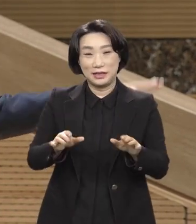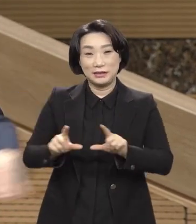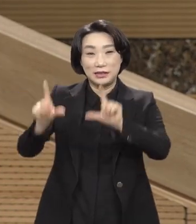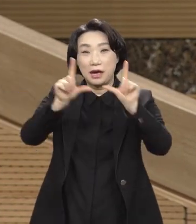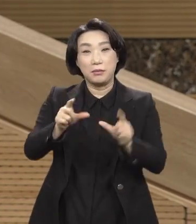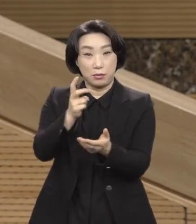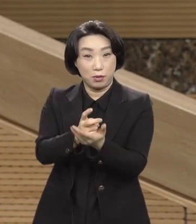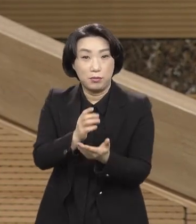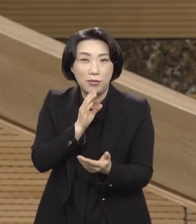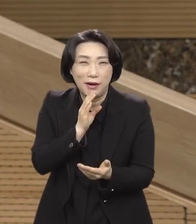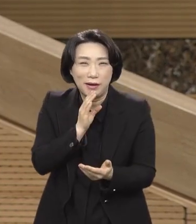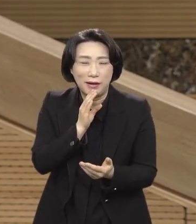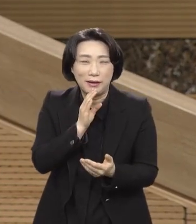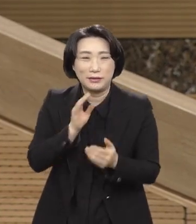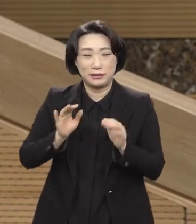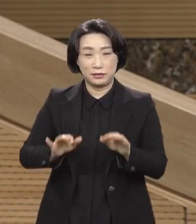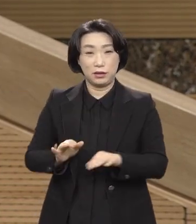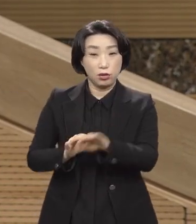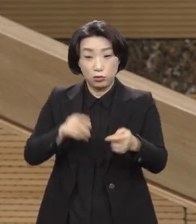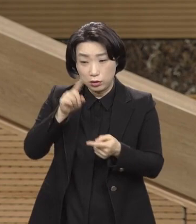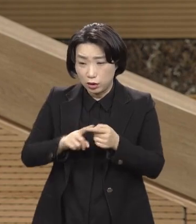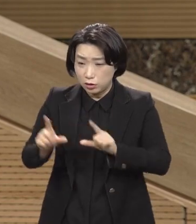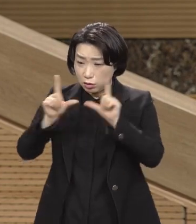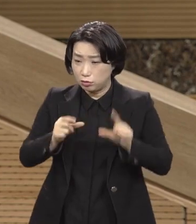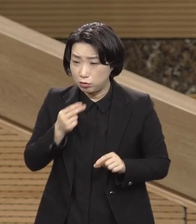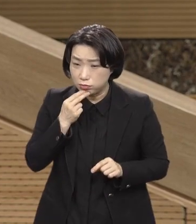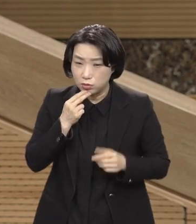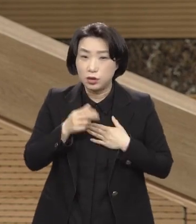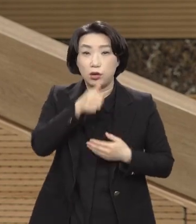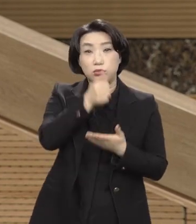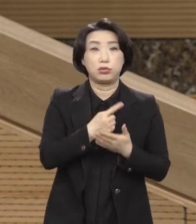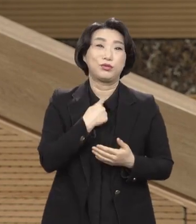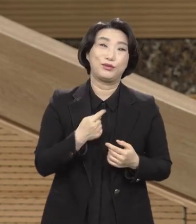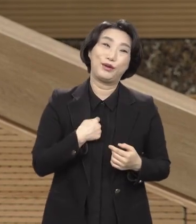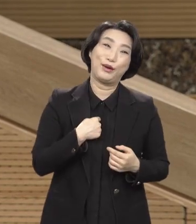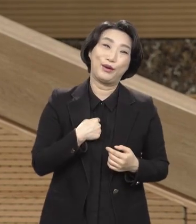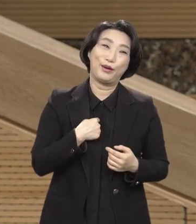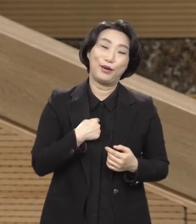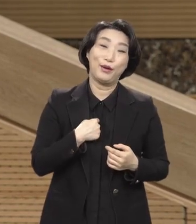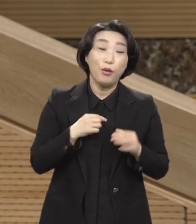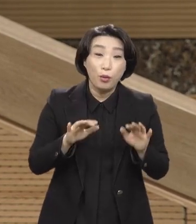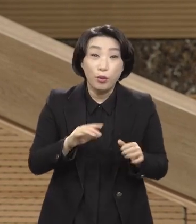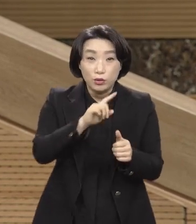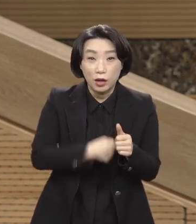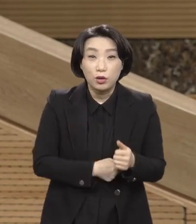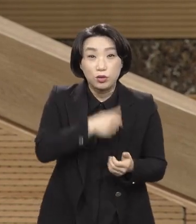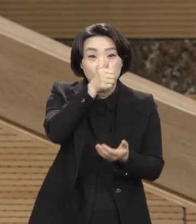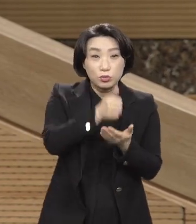못 살았다 그럼 죄지 그러면 뭐 죄값으로 어디 가야 돼